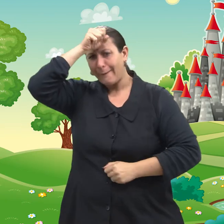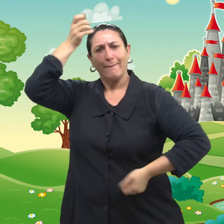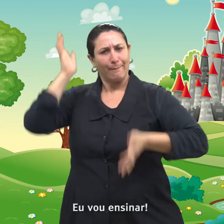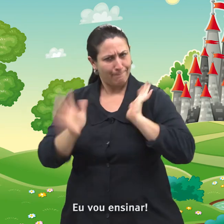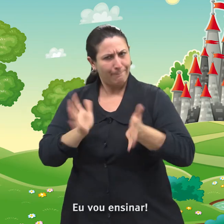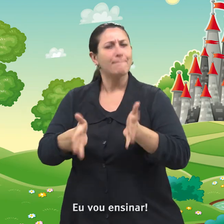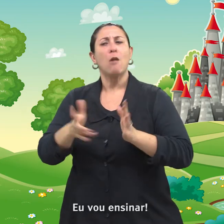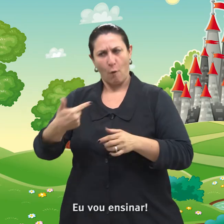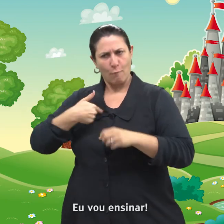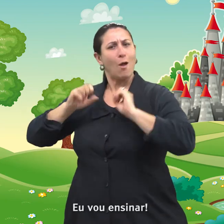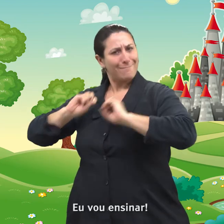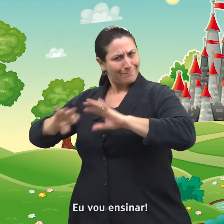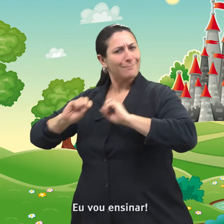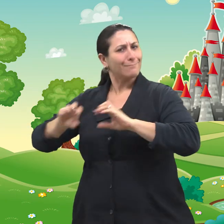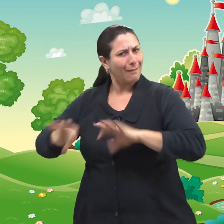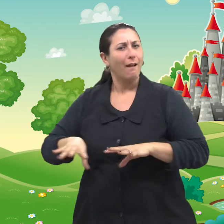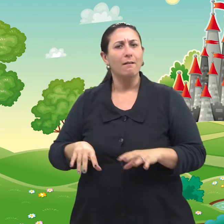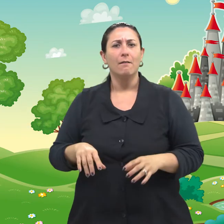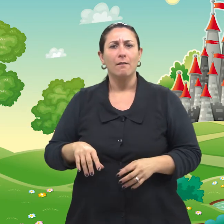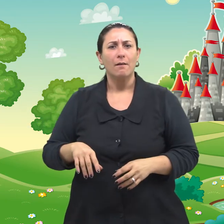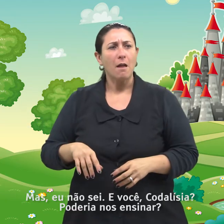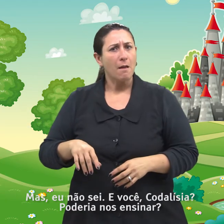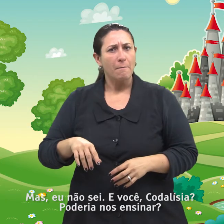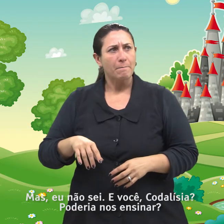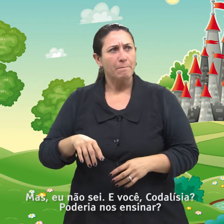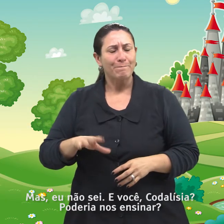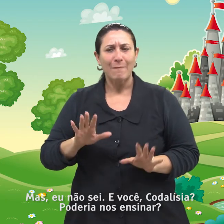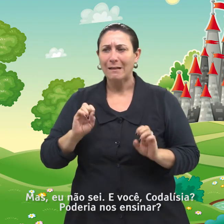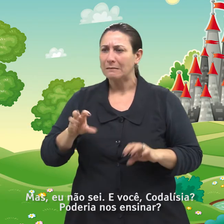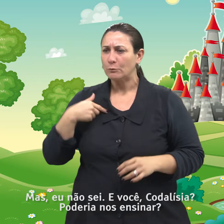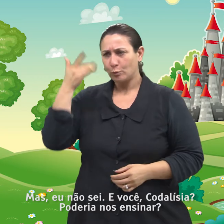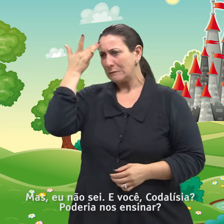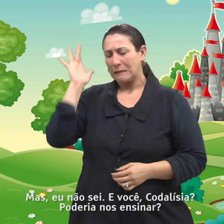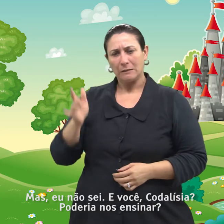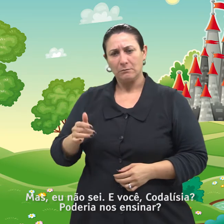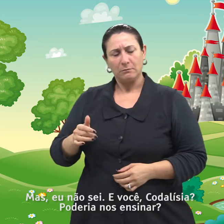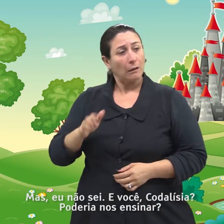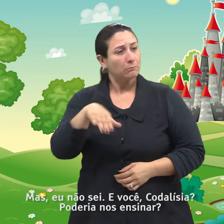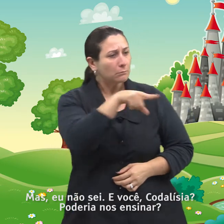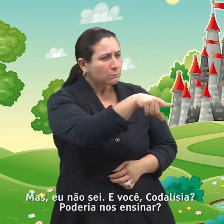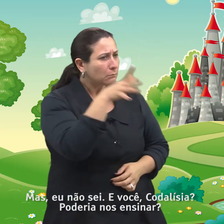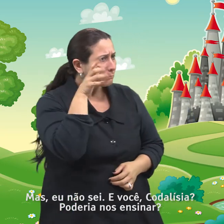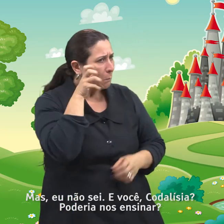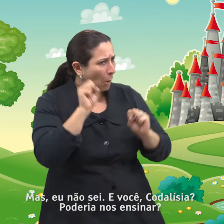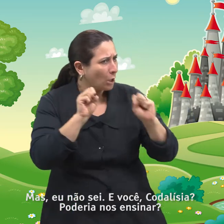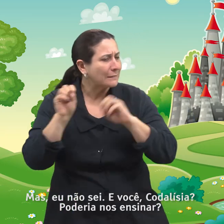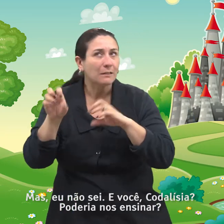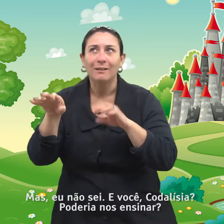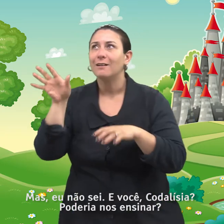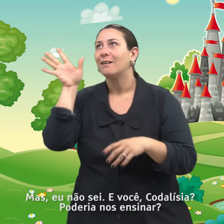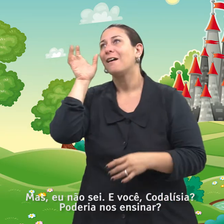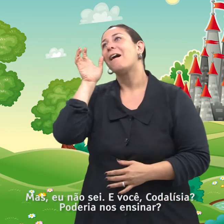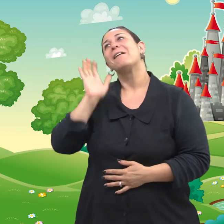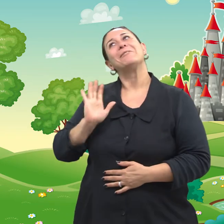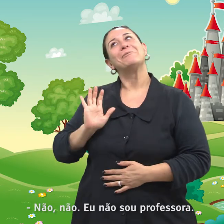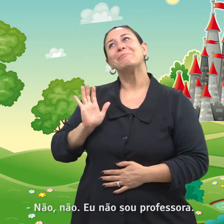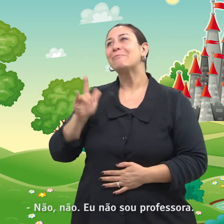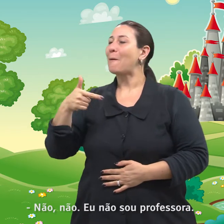Eu vou ensinar. Mas, eu não sei. E você, Codalísia? Poderia nos ensinar? Não, não.